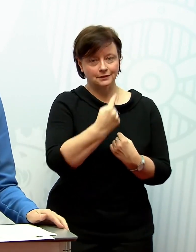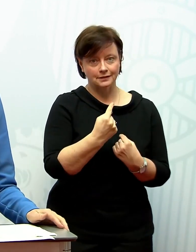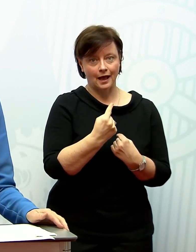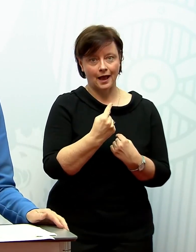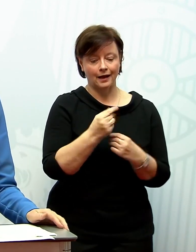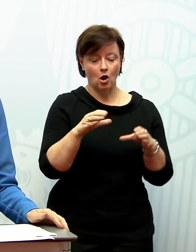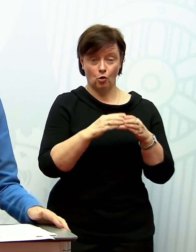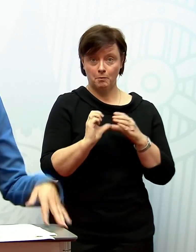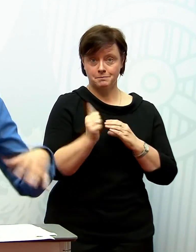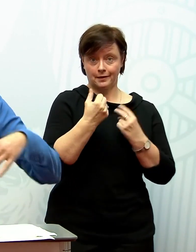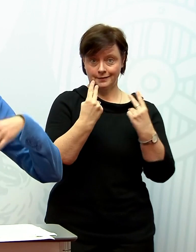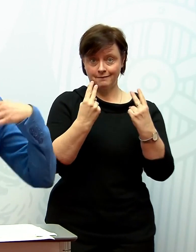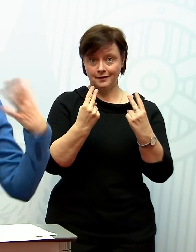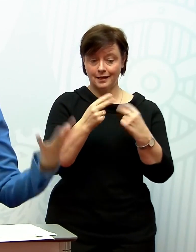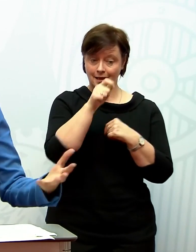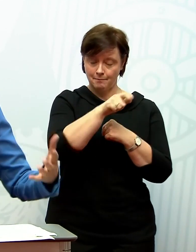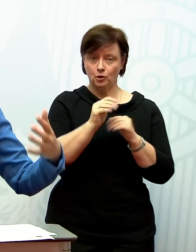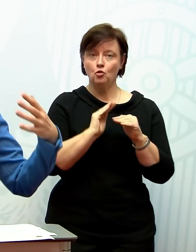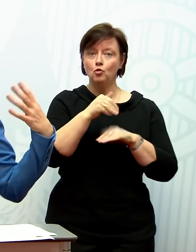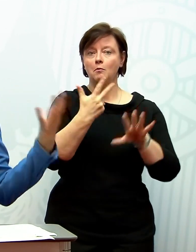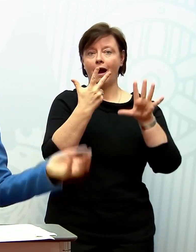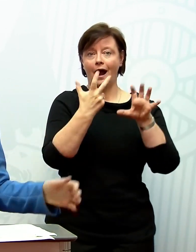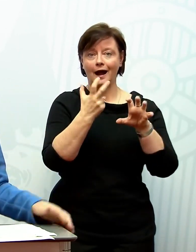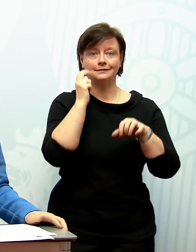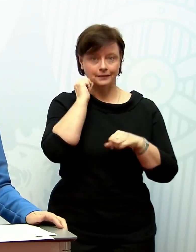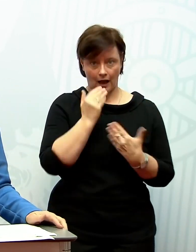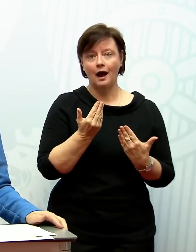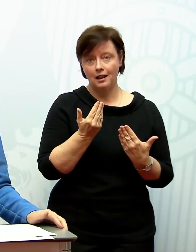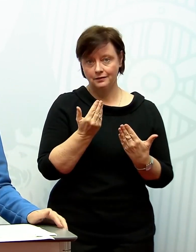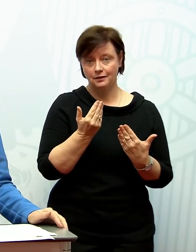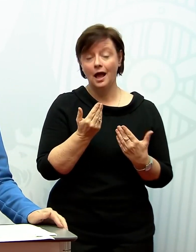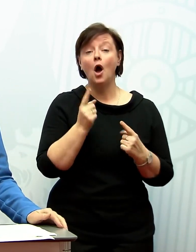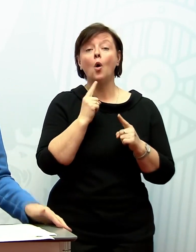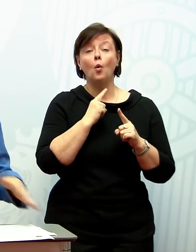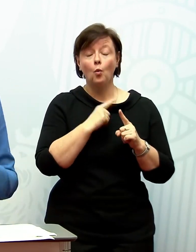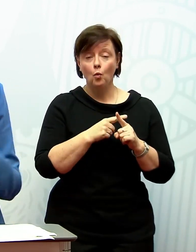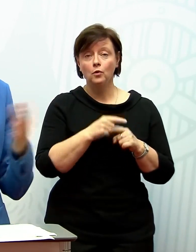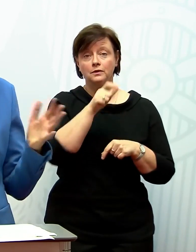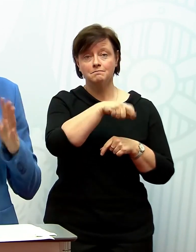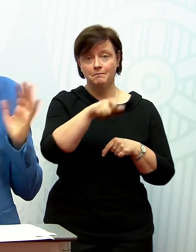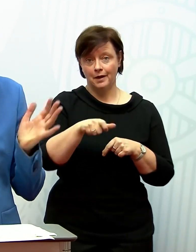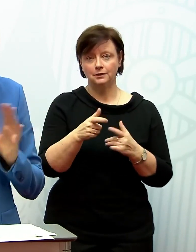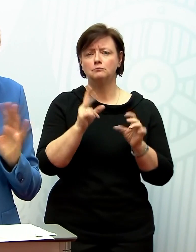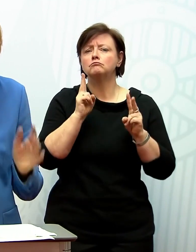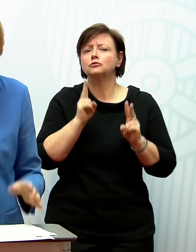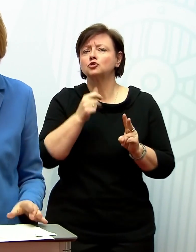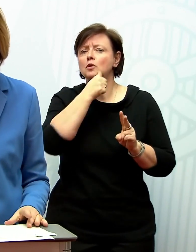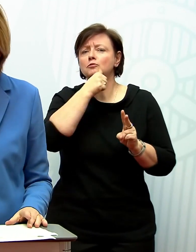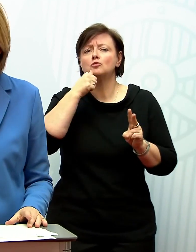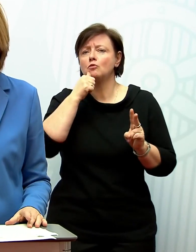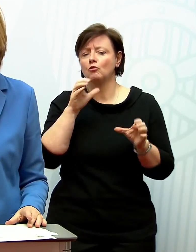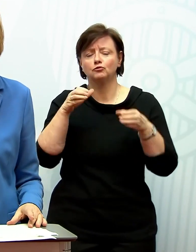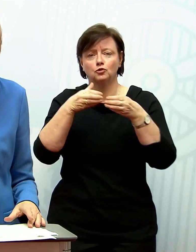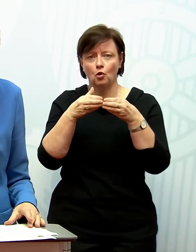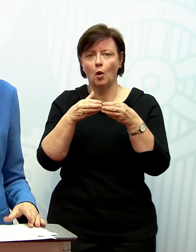Denn der Prio 1 sind eben die Menschen, die über 80 sind und älter als 80 sind, aber eben auch in bestimmten beruflichen Bereichen